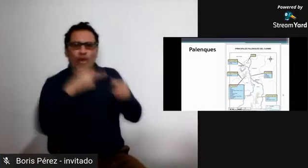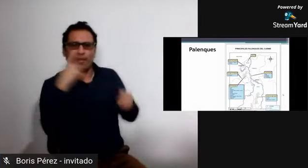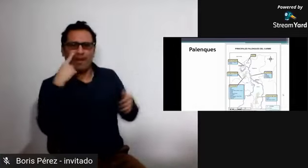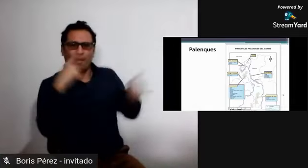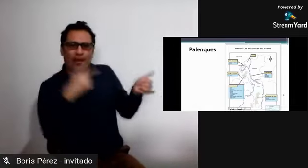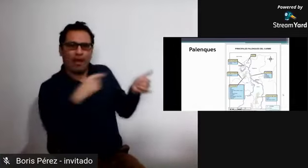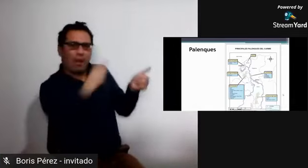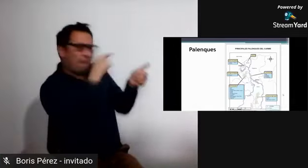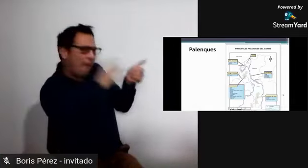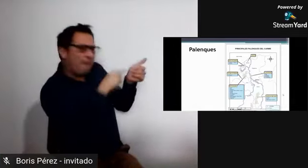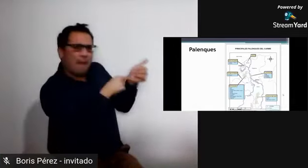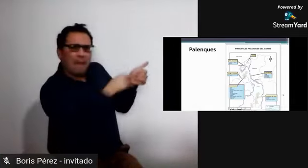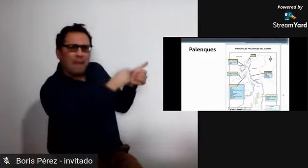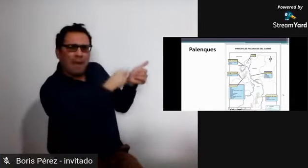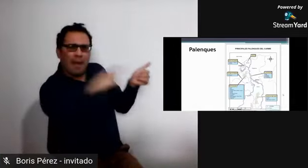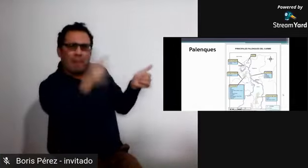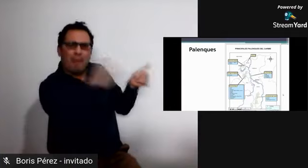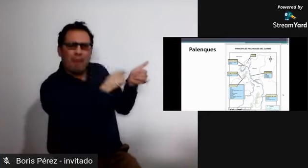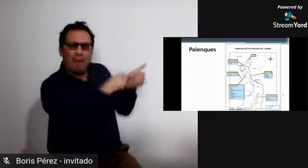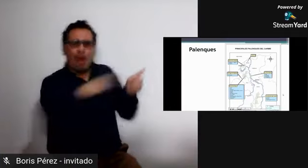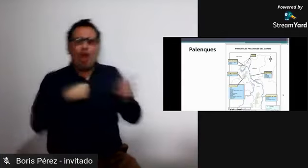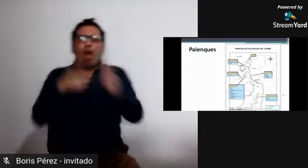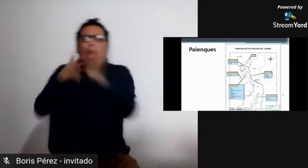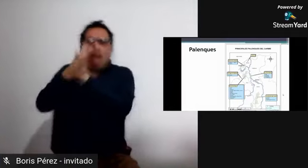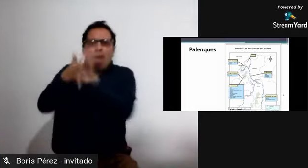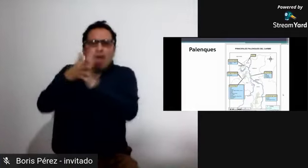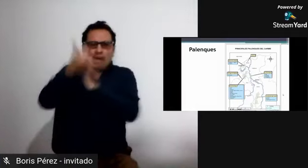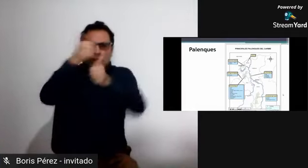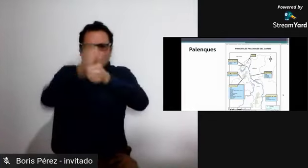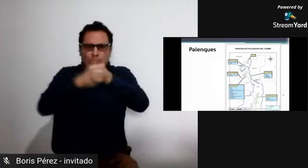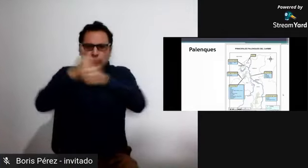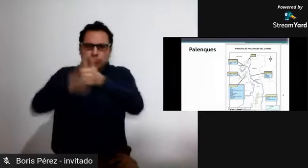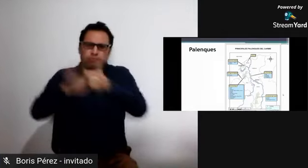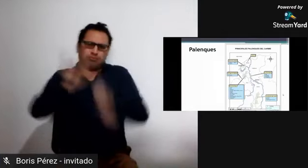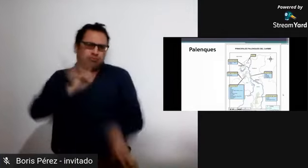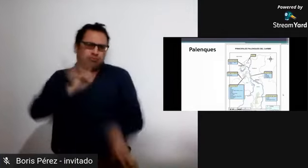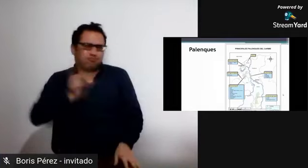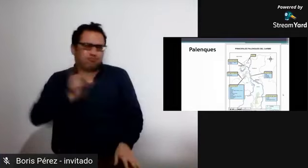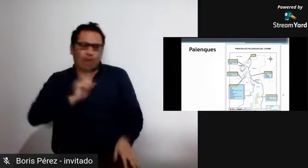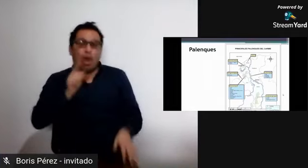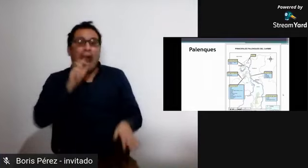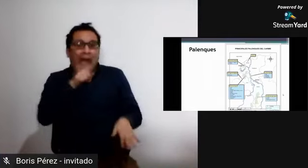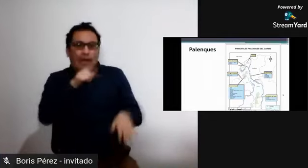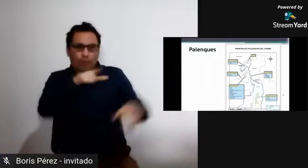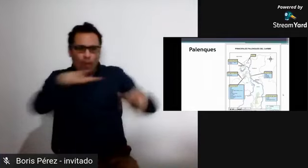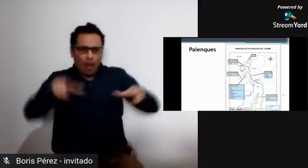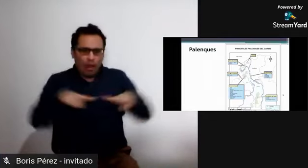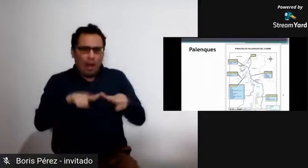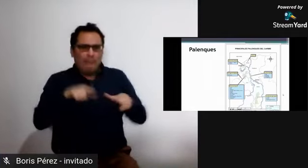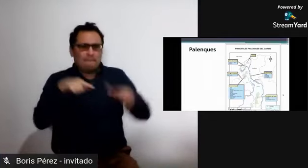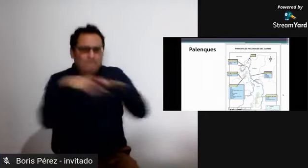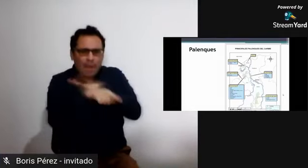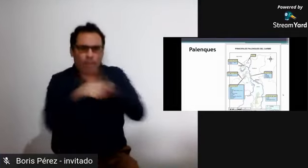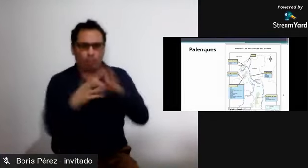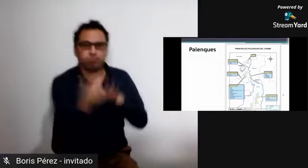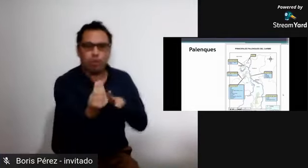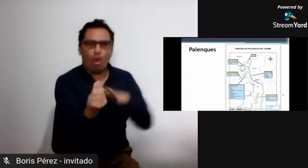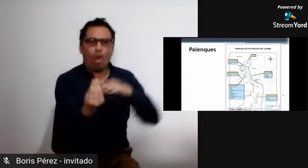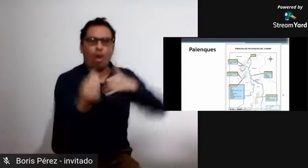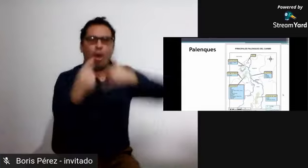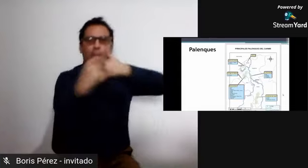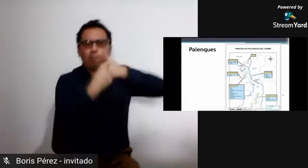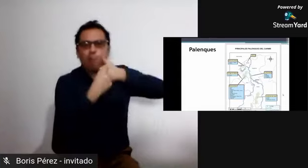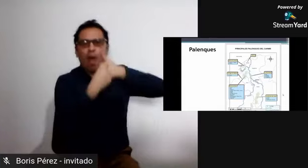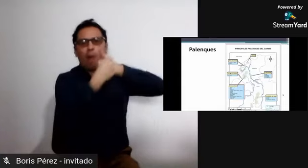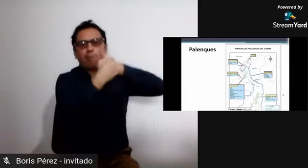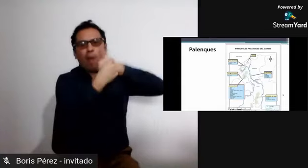podemos ver varios palenques ubicados en el mapa actualmente colombiano, ¿sí? Donde